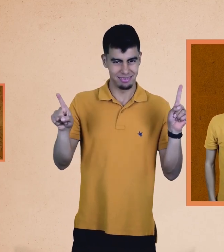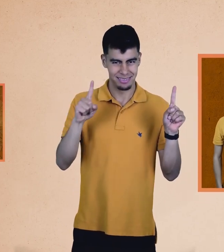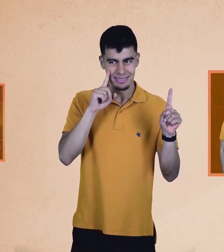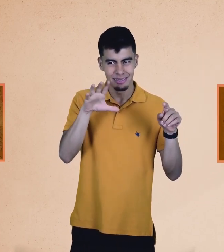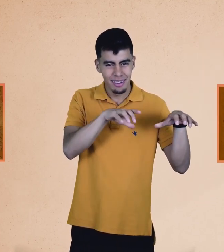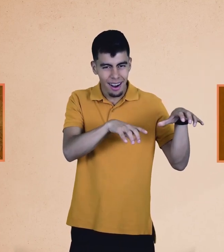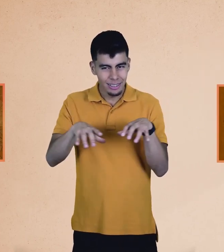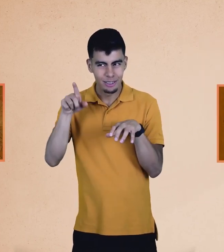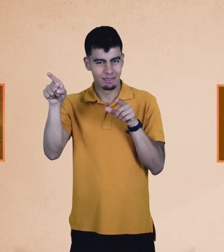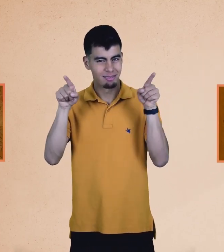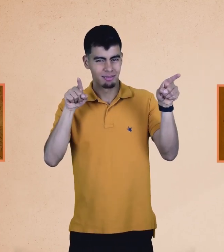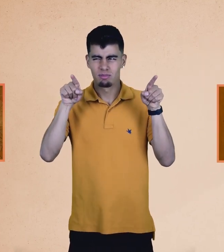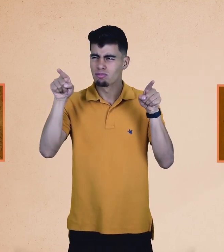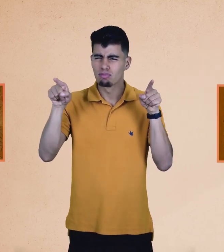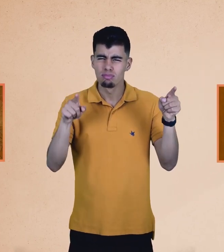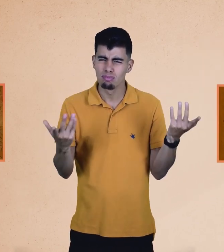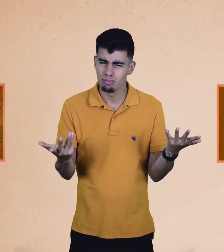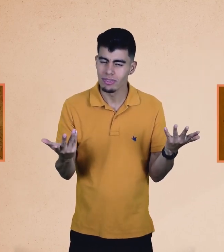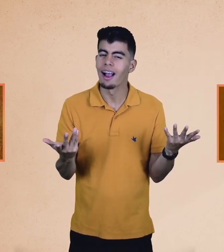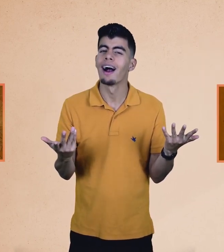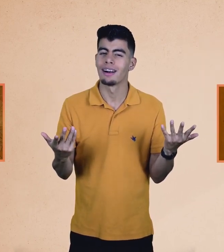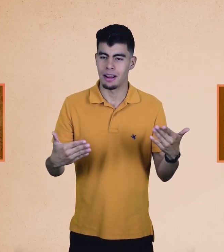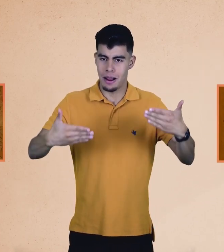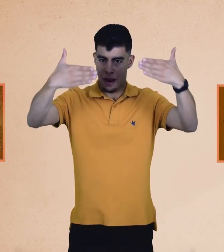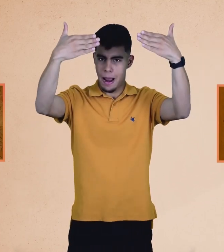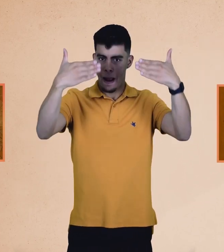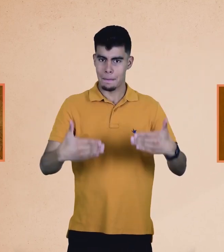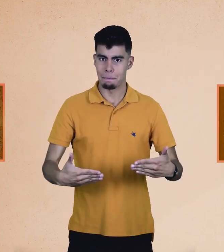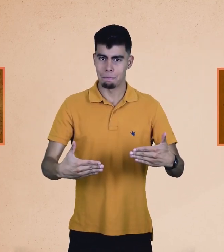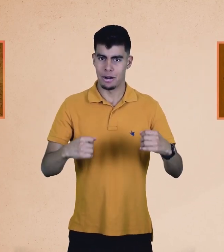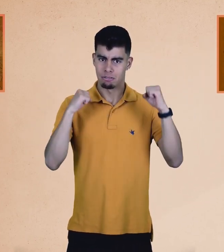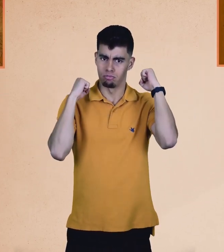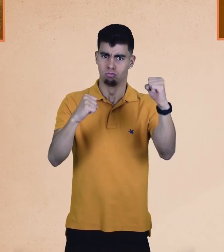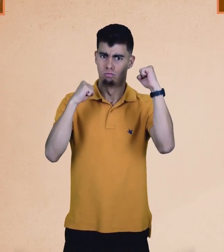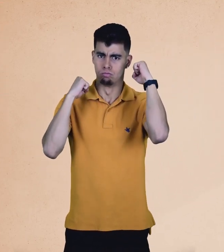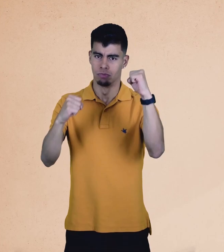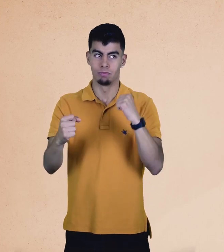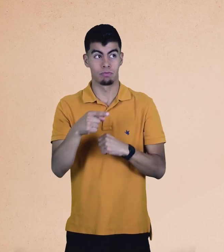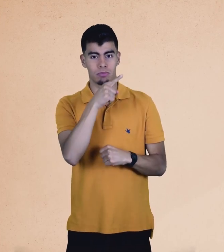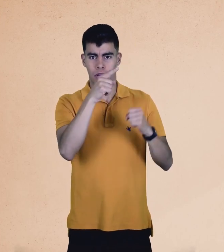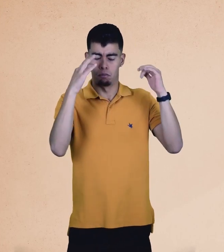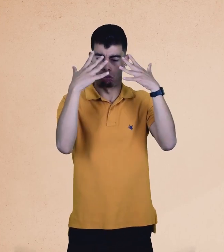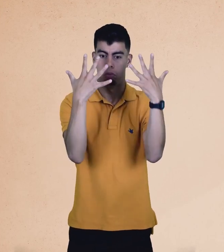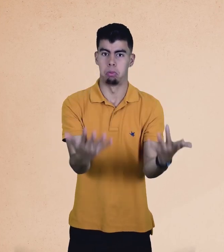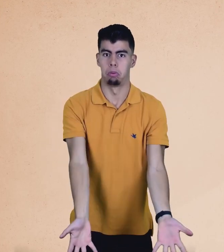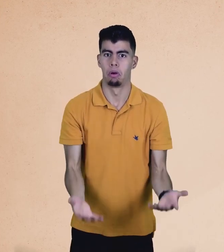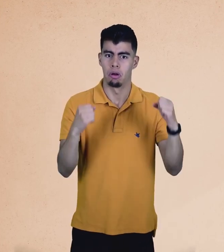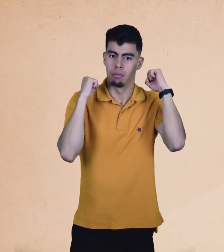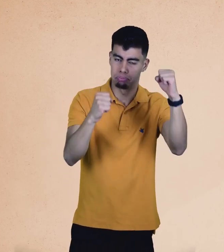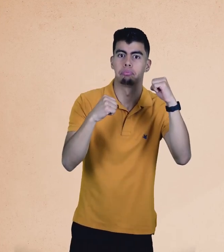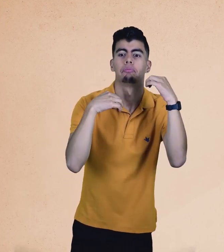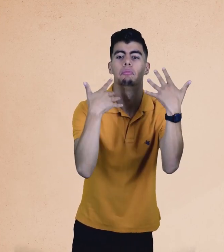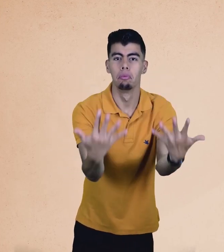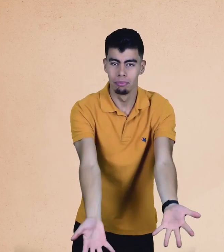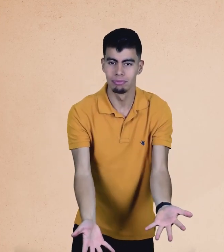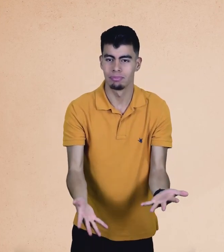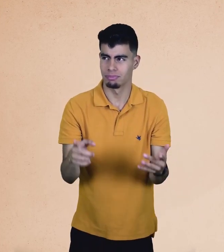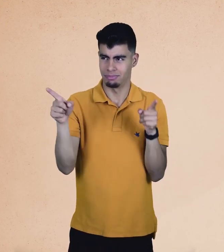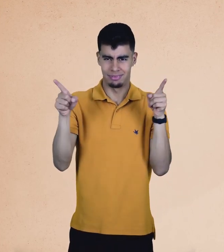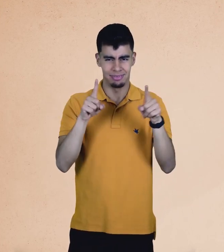Como vemos son dos acciones diferentes. En una aparece una pared mientras que en la otra aparece la pared cayendo.